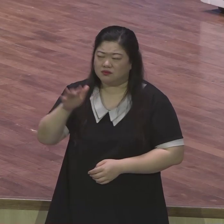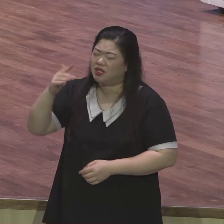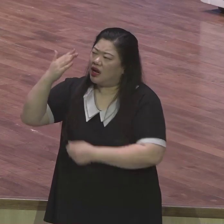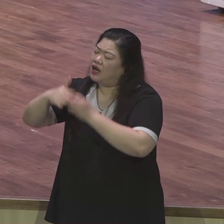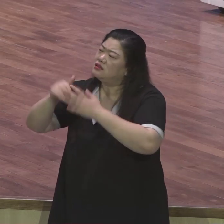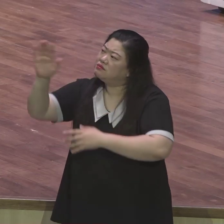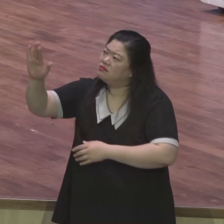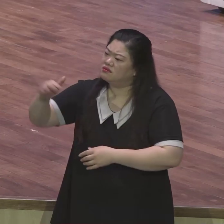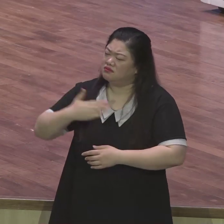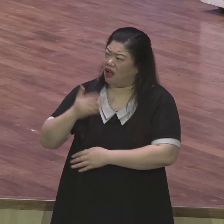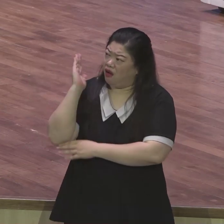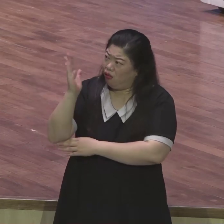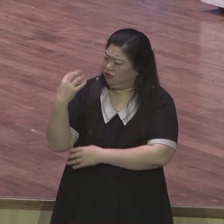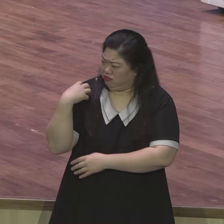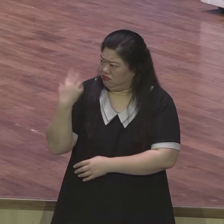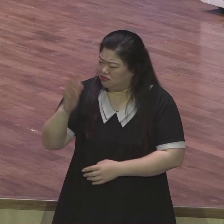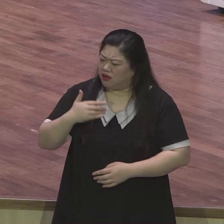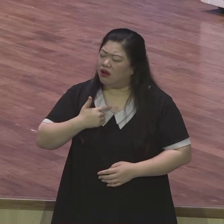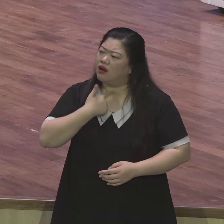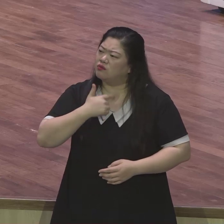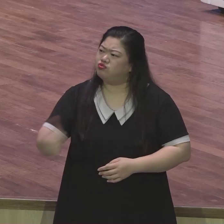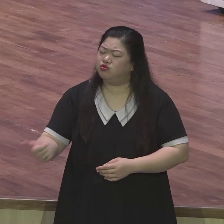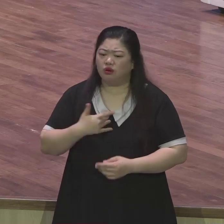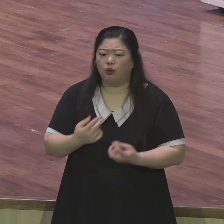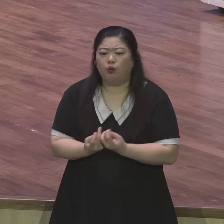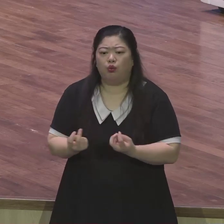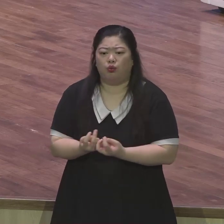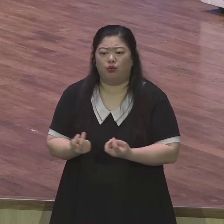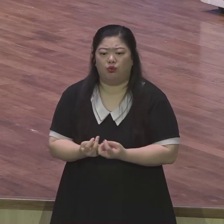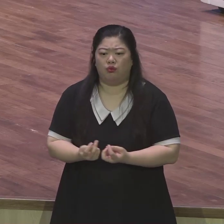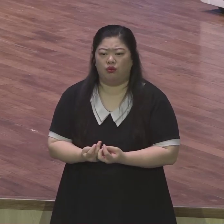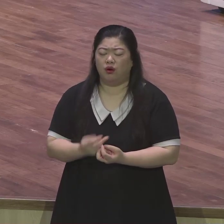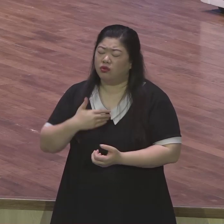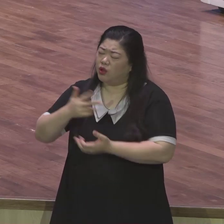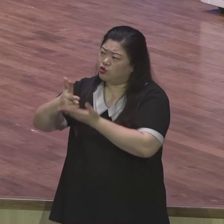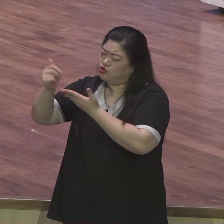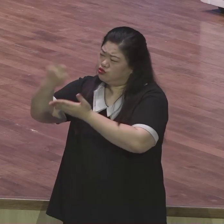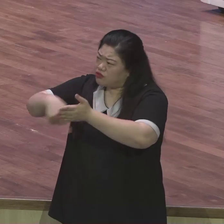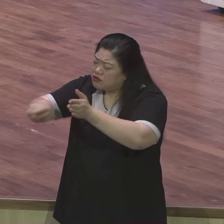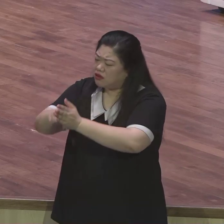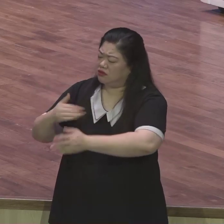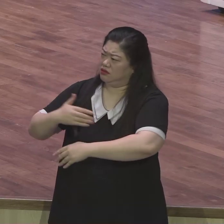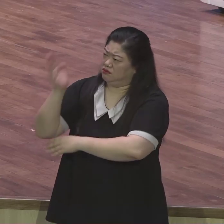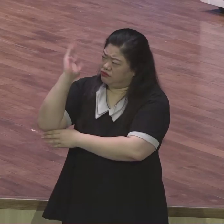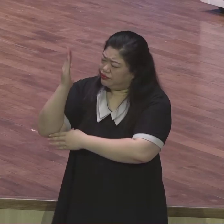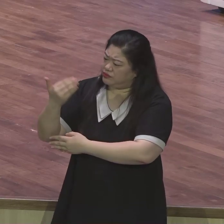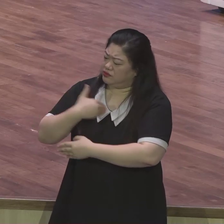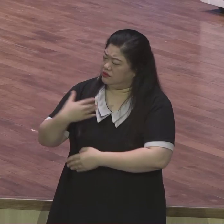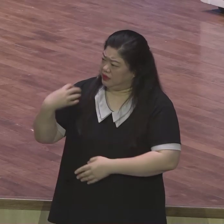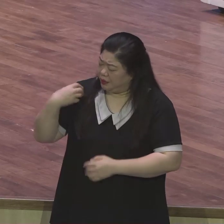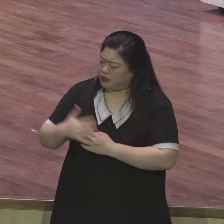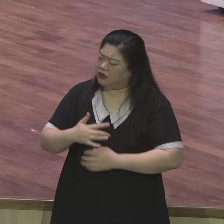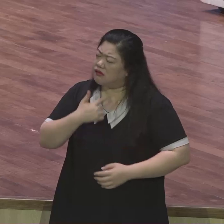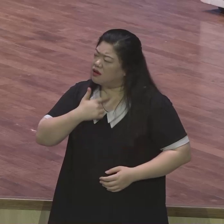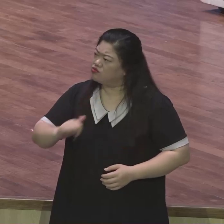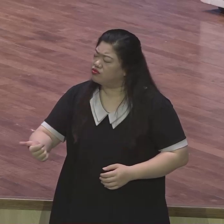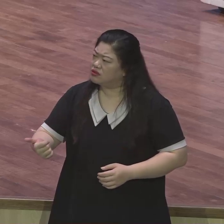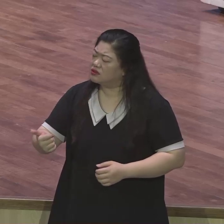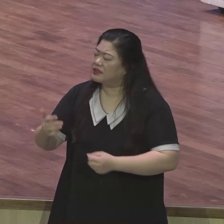하나님 증거를 좀 주십시오 내가 주를 위해 사는데 증거 주십시오 나를 쓰실 거라도 증거 주십시오